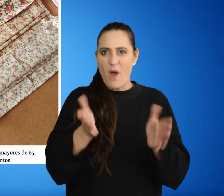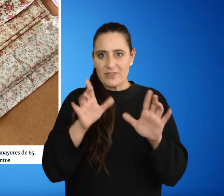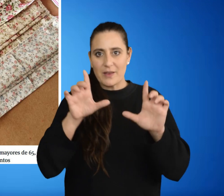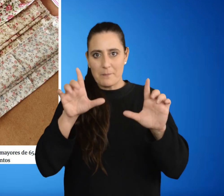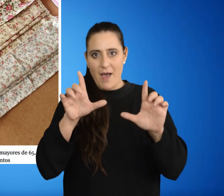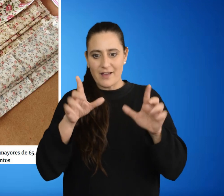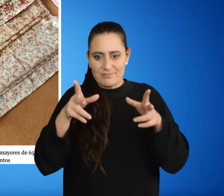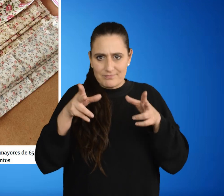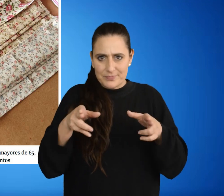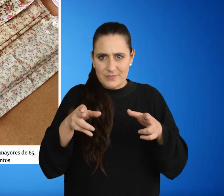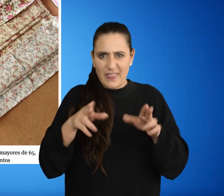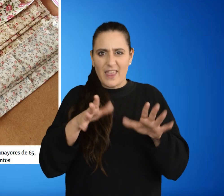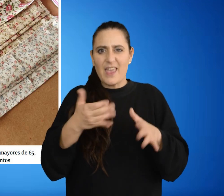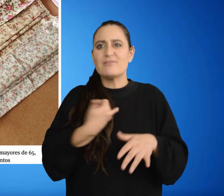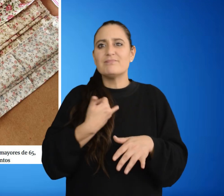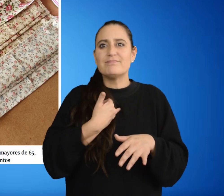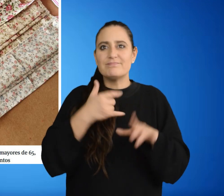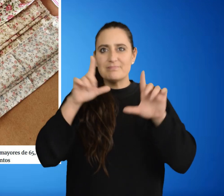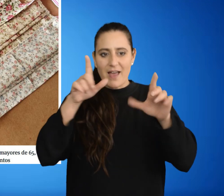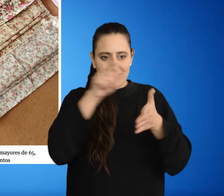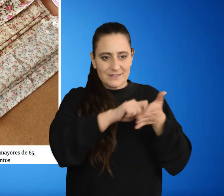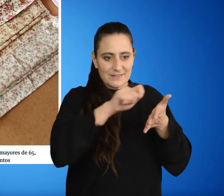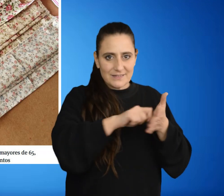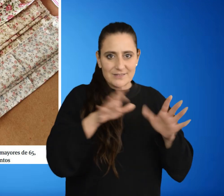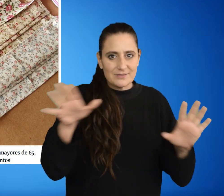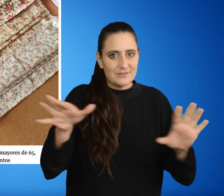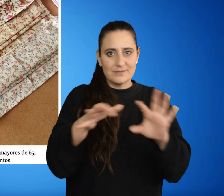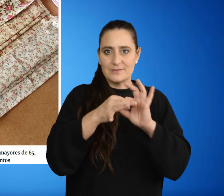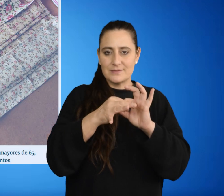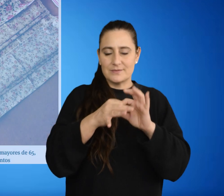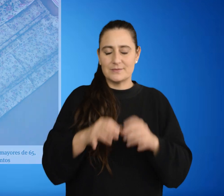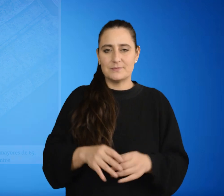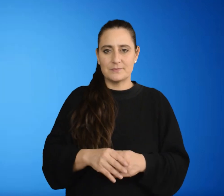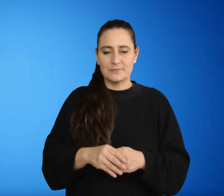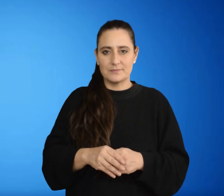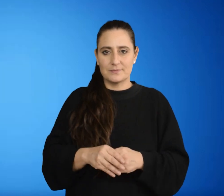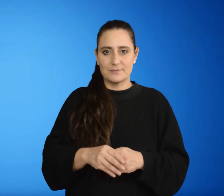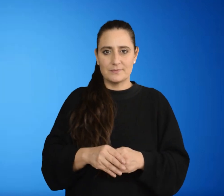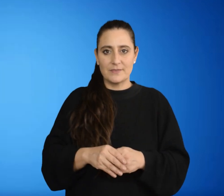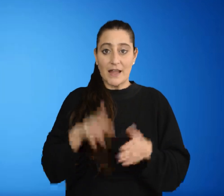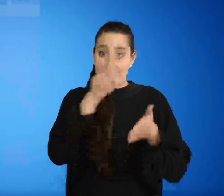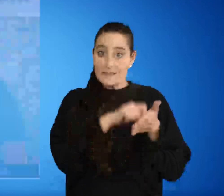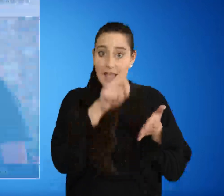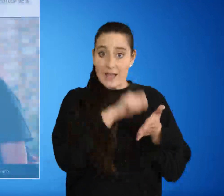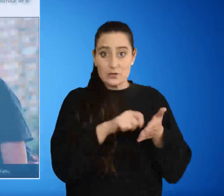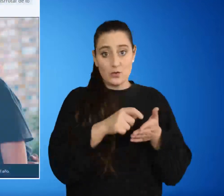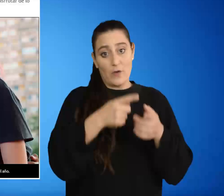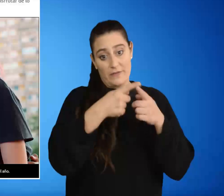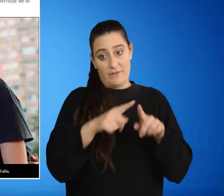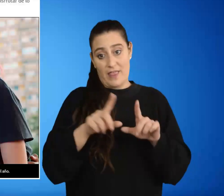realiza un anclaje, establece un control de la imagen, reduce sus sentidos. El texto